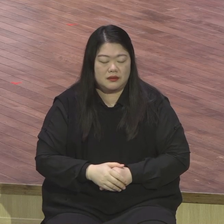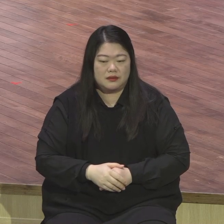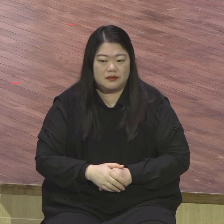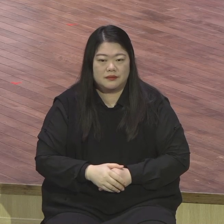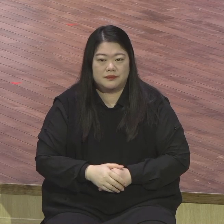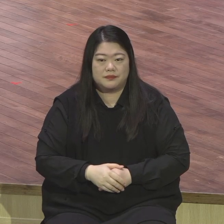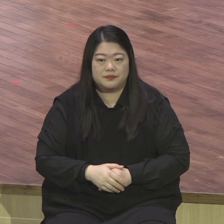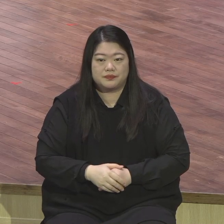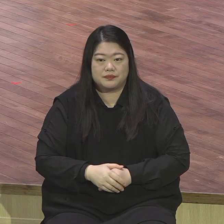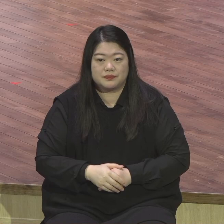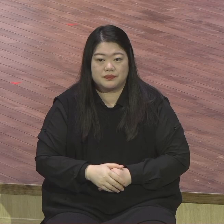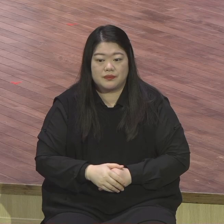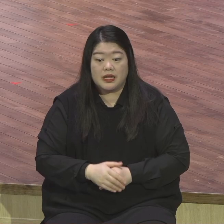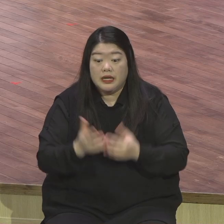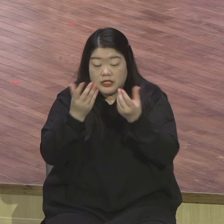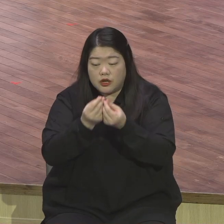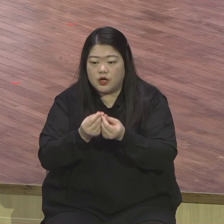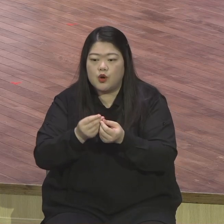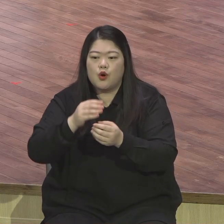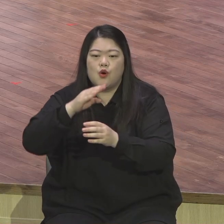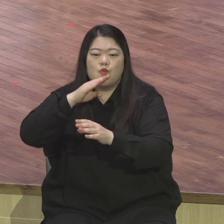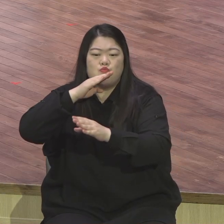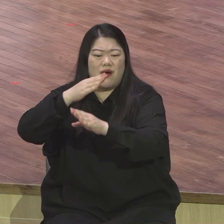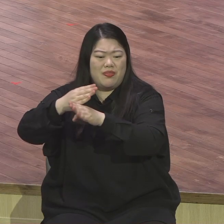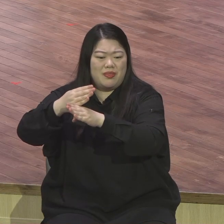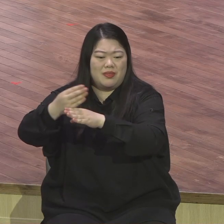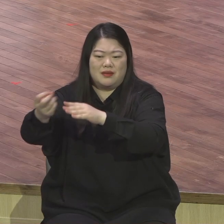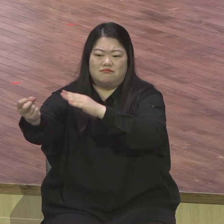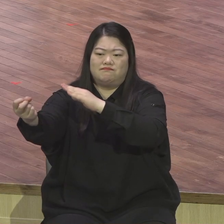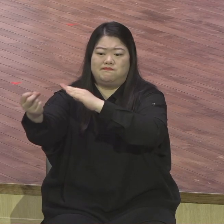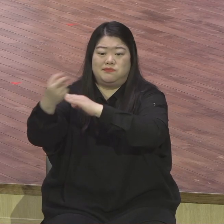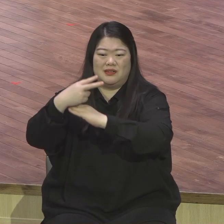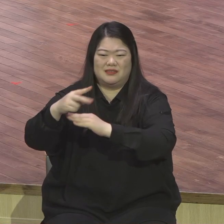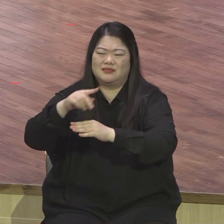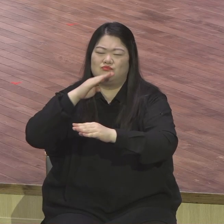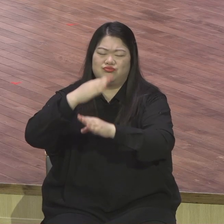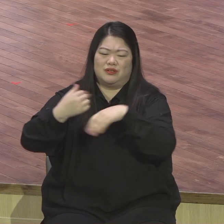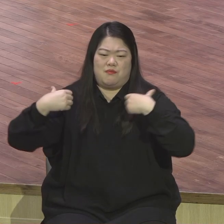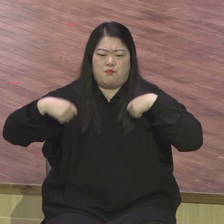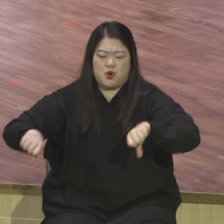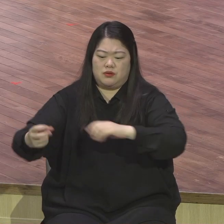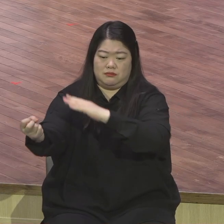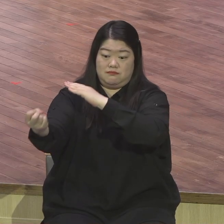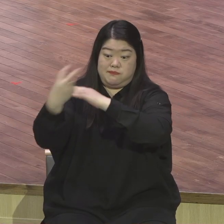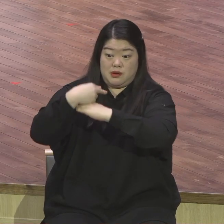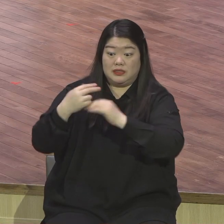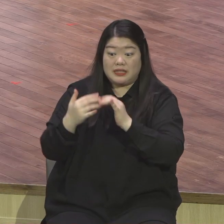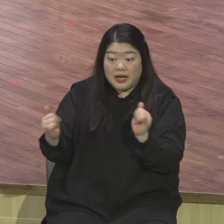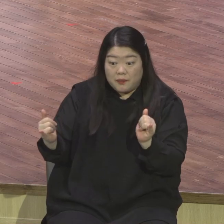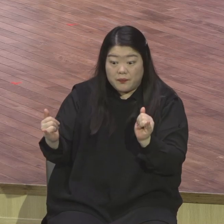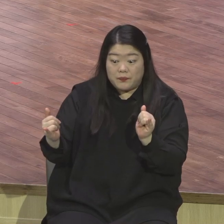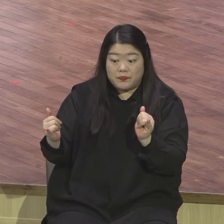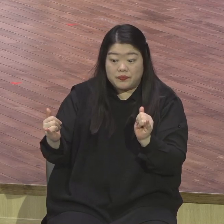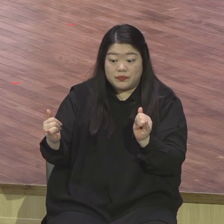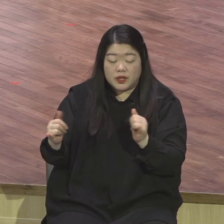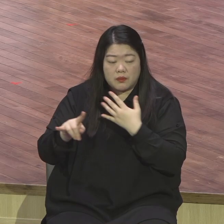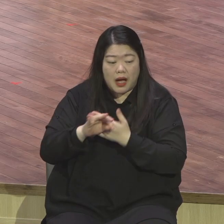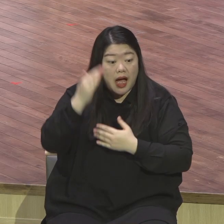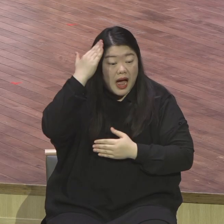탈북자제도 적응 못해요. 여러분 상상외로 탈북민들이 목숨 걸고 이 땅에 남한에